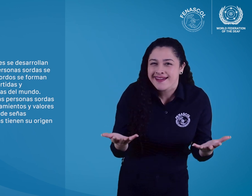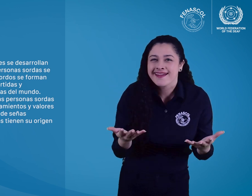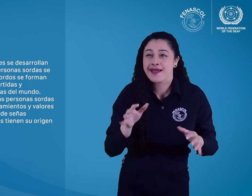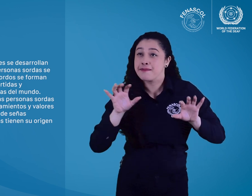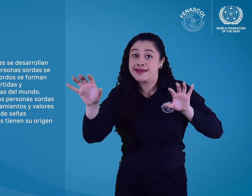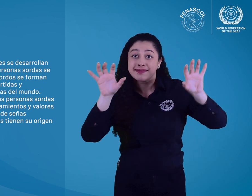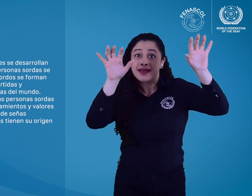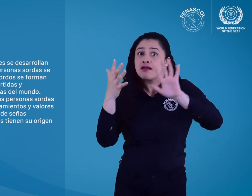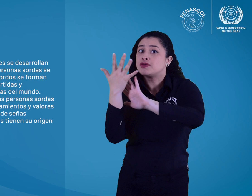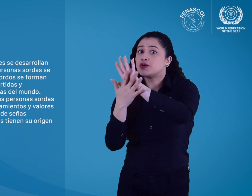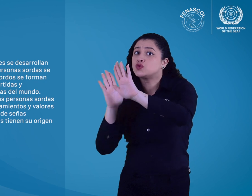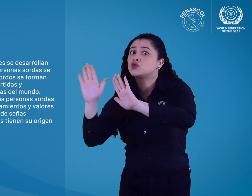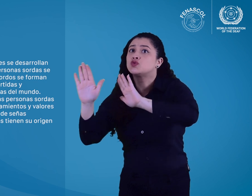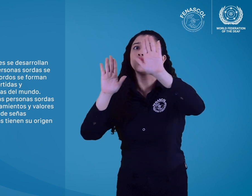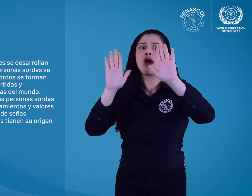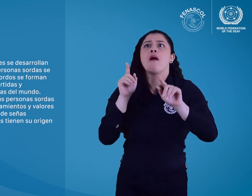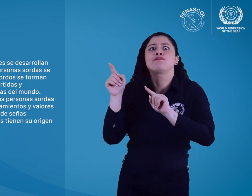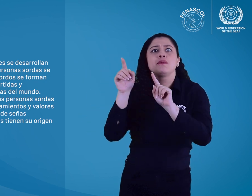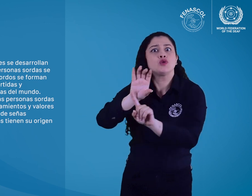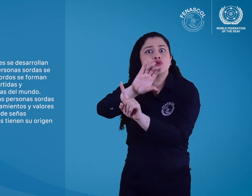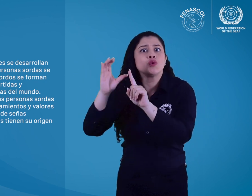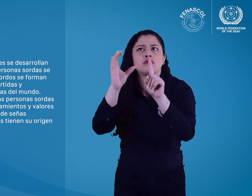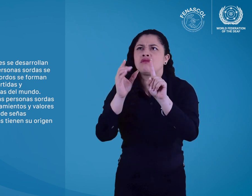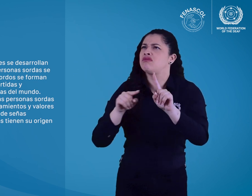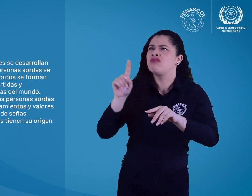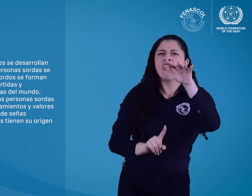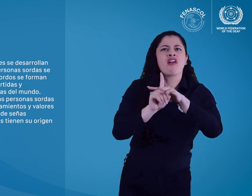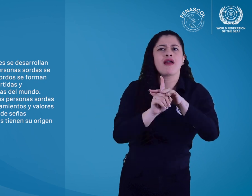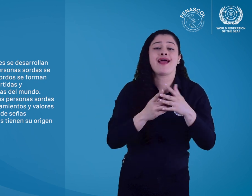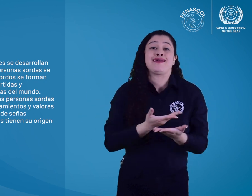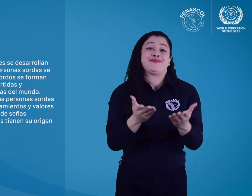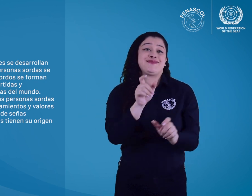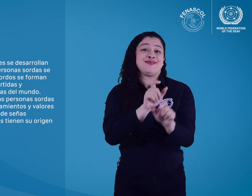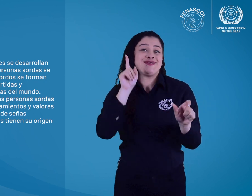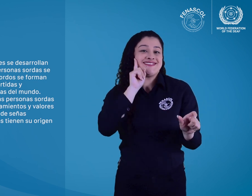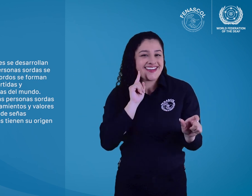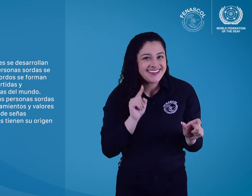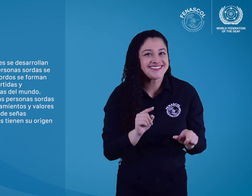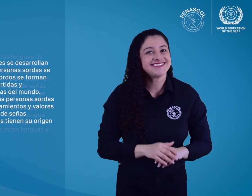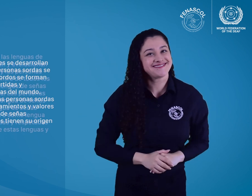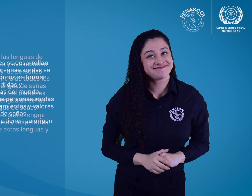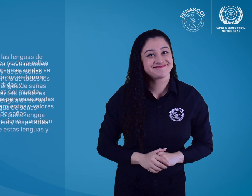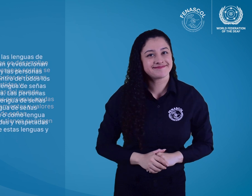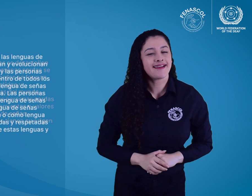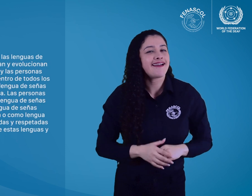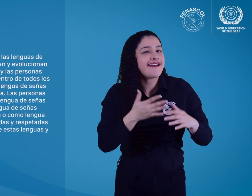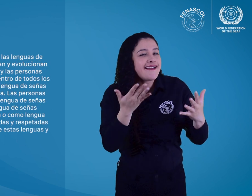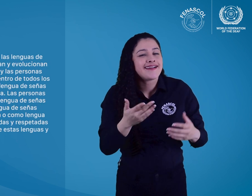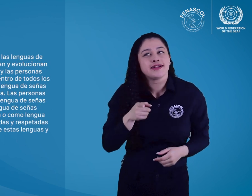nacionales y las culturas sordas tienen su origen en las personas sordas. Como todas